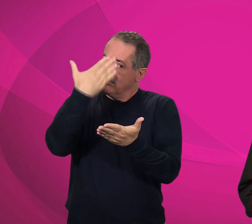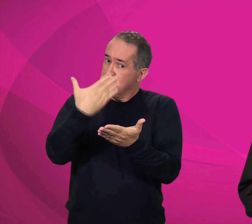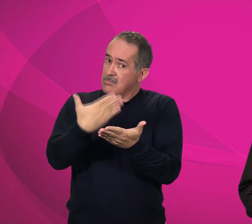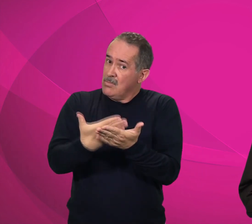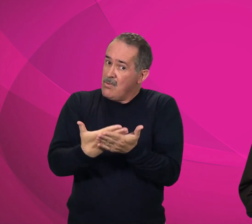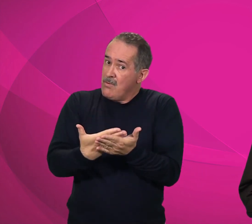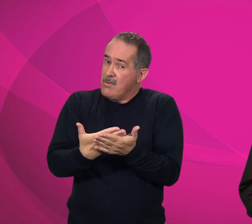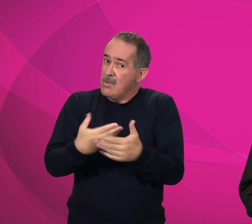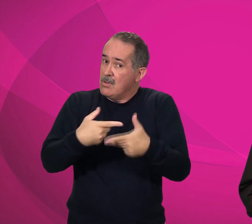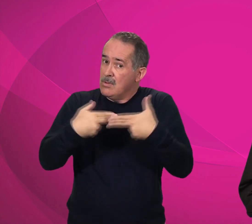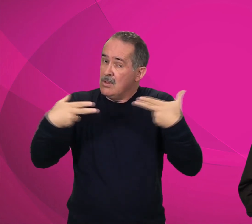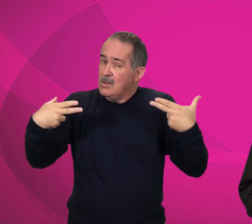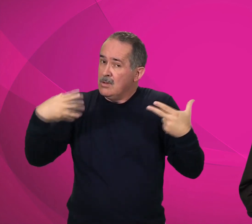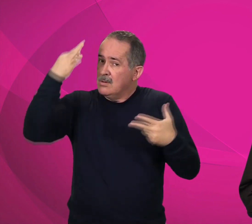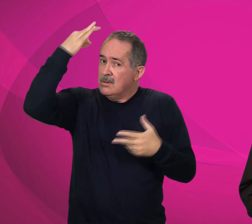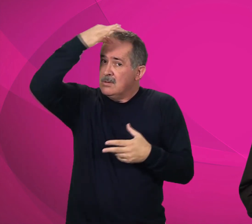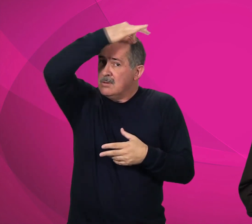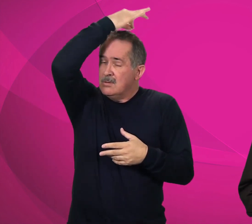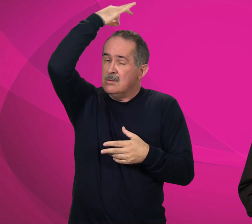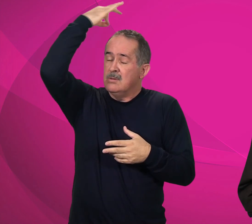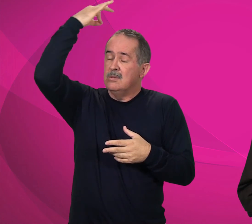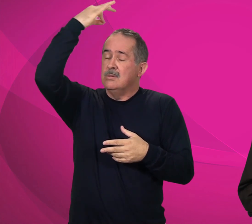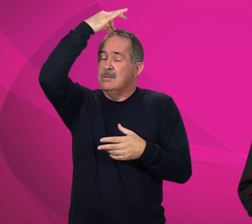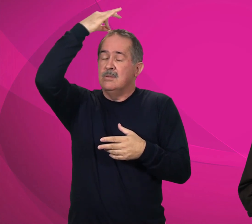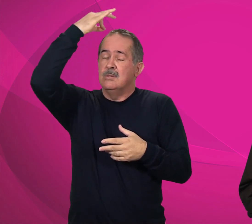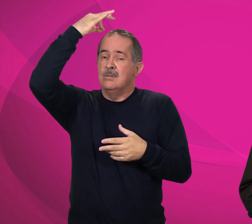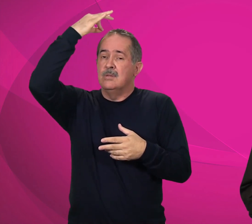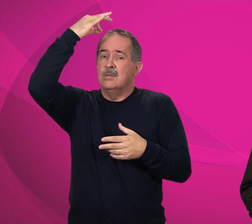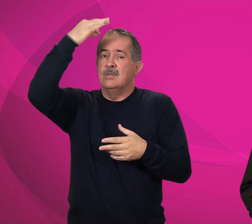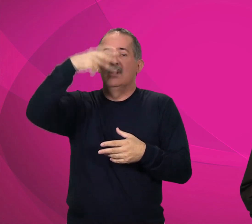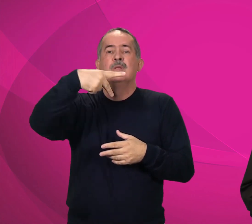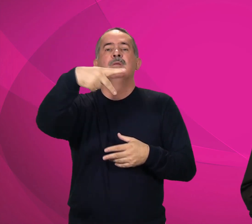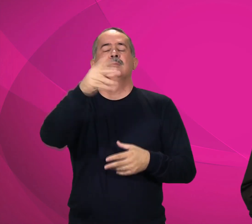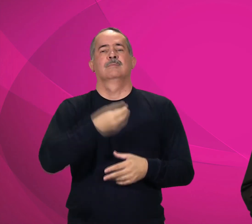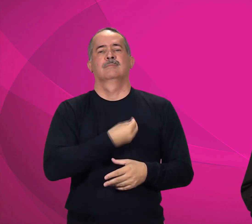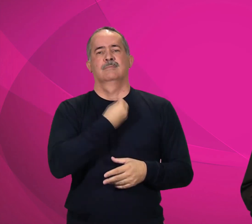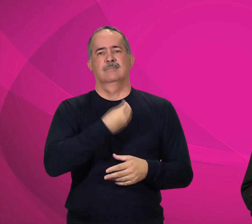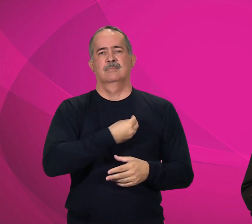na ação do Espírito Santo de Deus na sua vida.